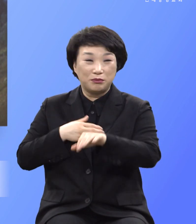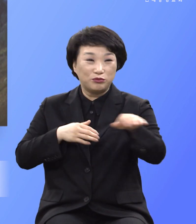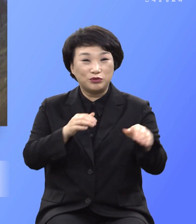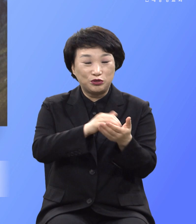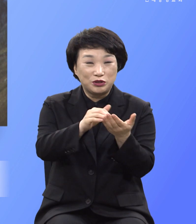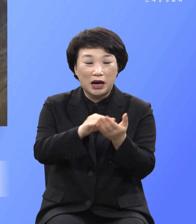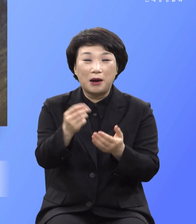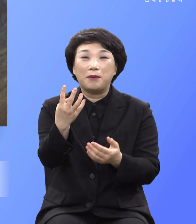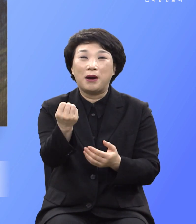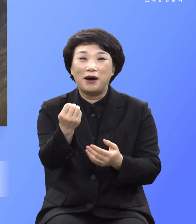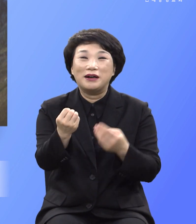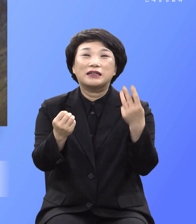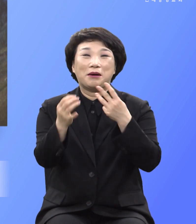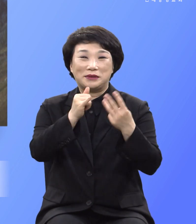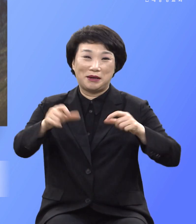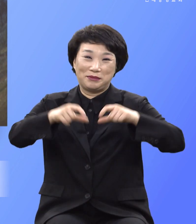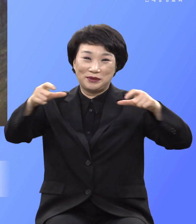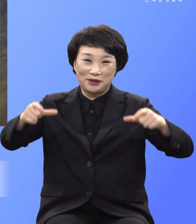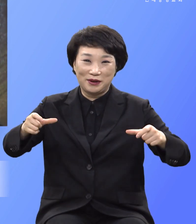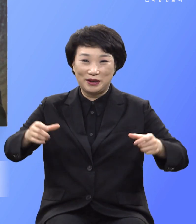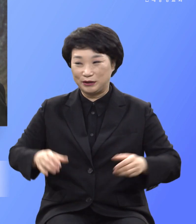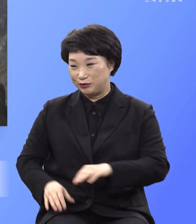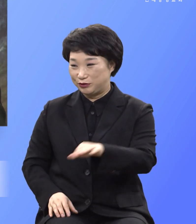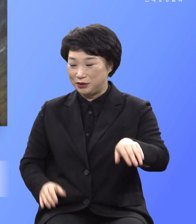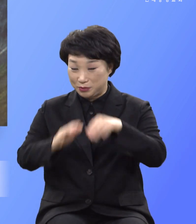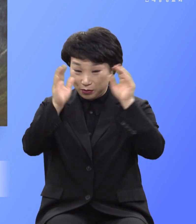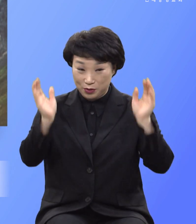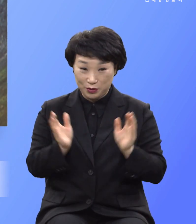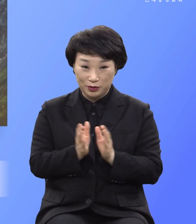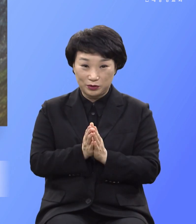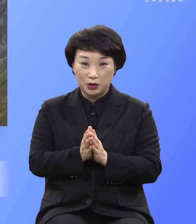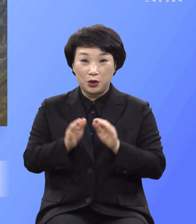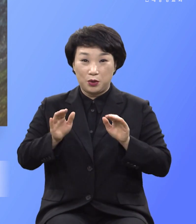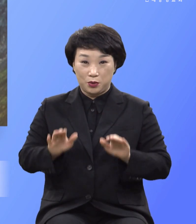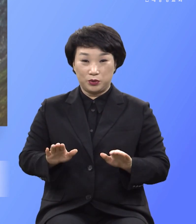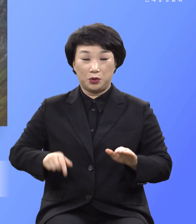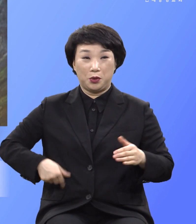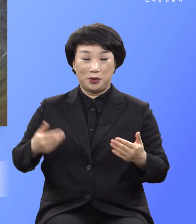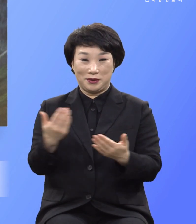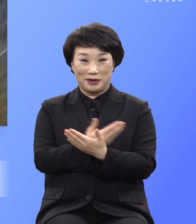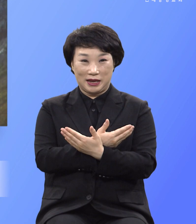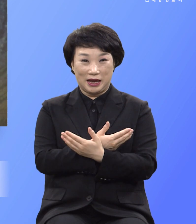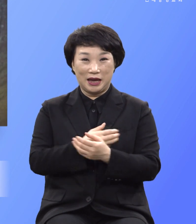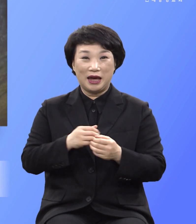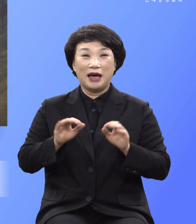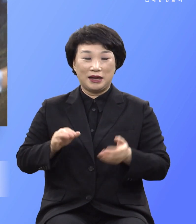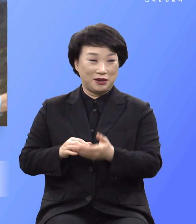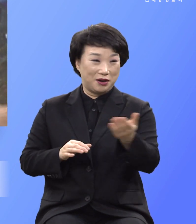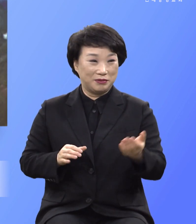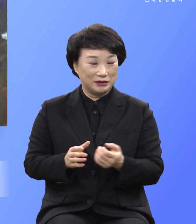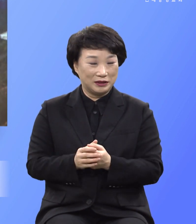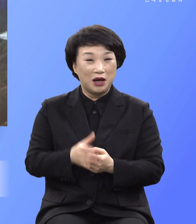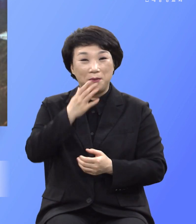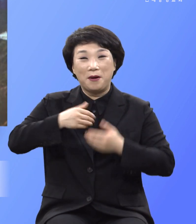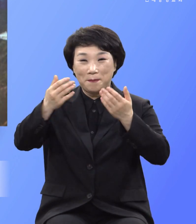더하더라는 것입니다 우리 모두 오늘 회개운동이 일어나는 축복된 시간 되어서